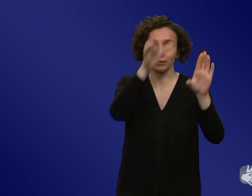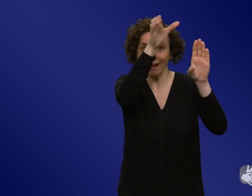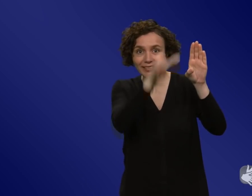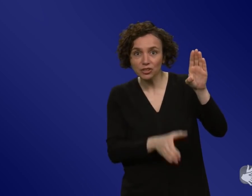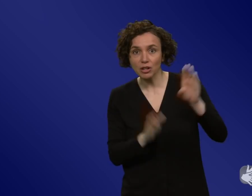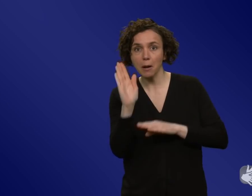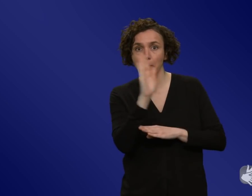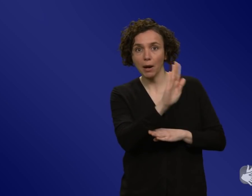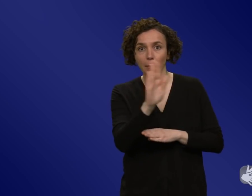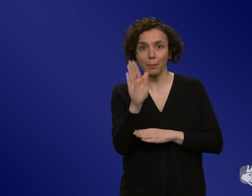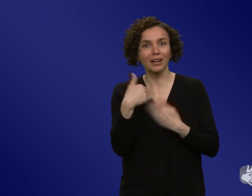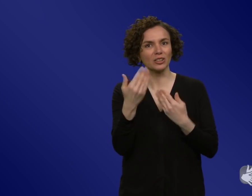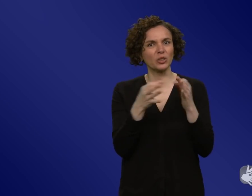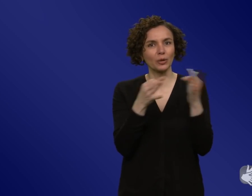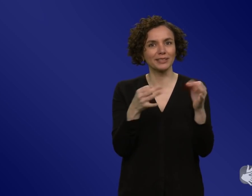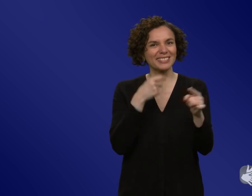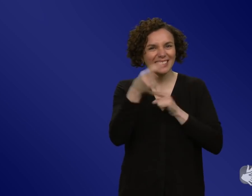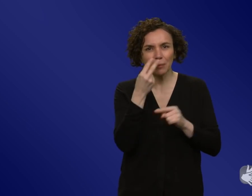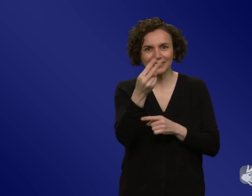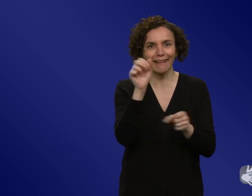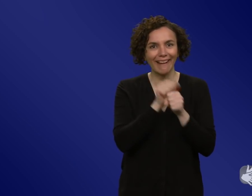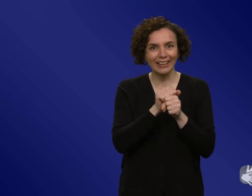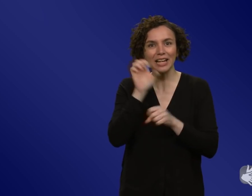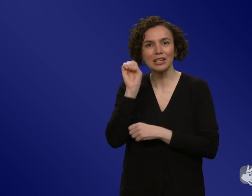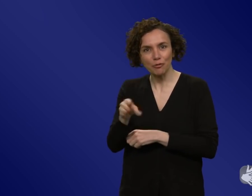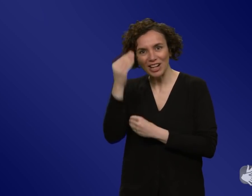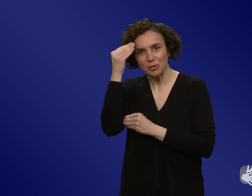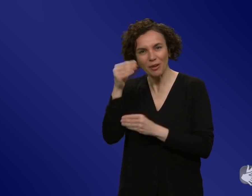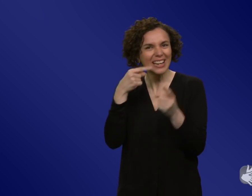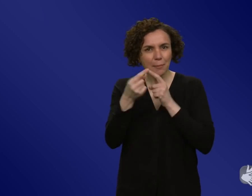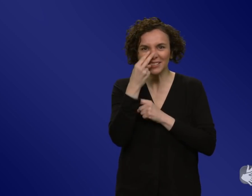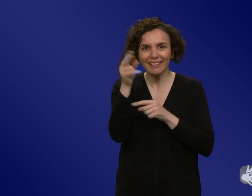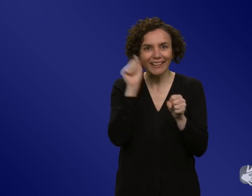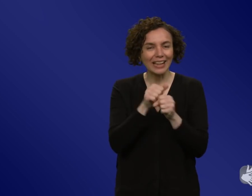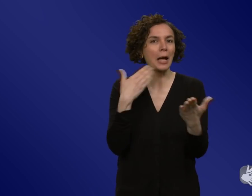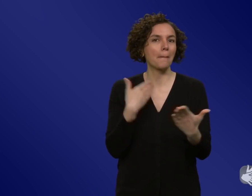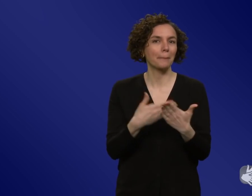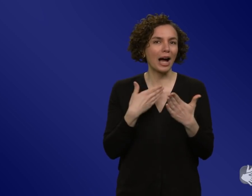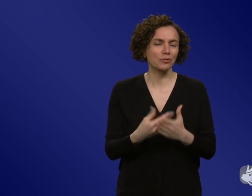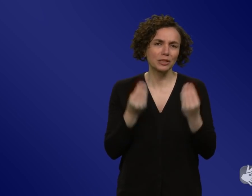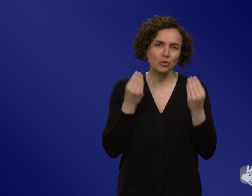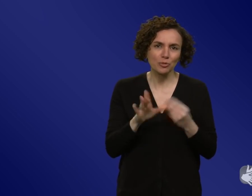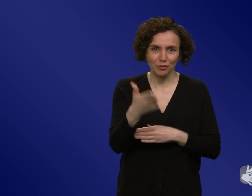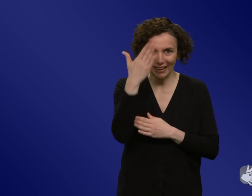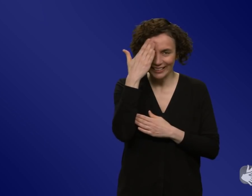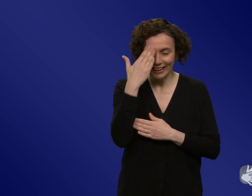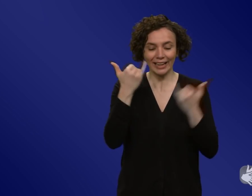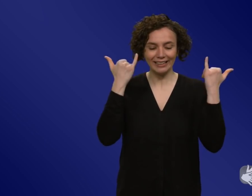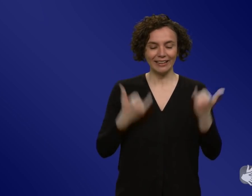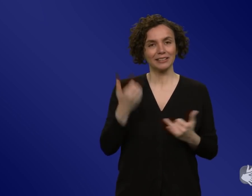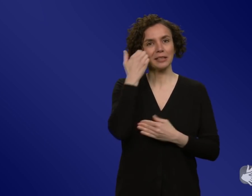geklebt wird. Also man kennt ja dieses Beispiel, denken sie nicht an einen rosanen Elefanten. Und da muss man wenig zu sagen,